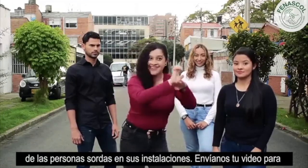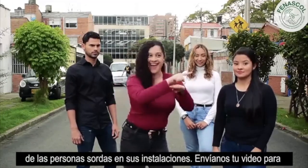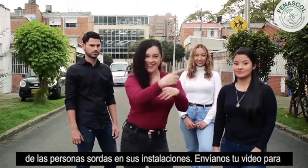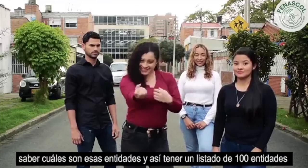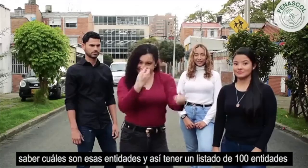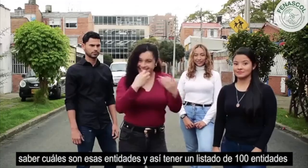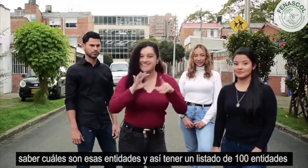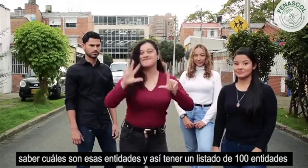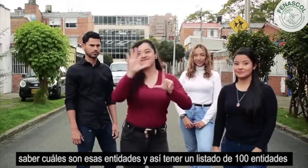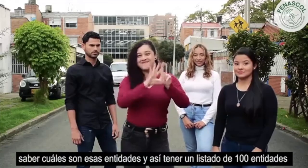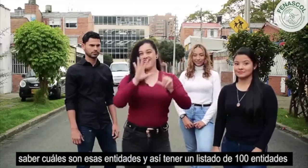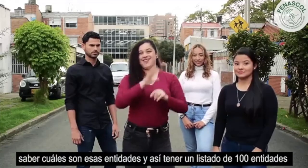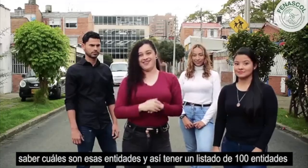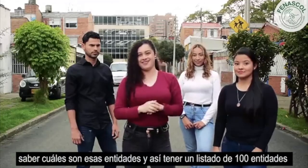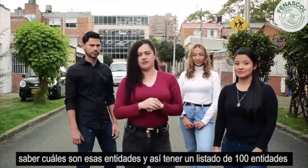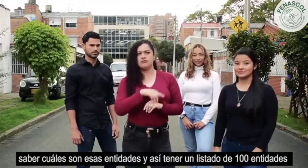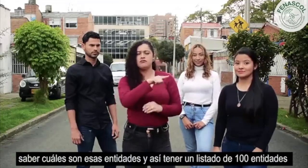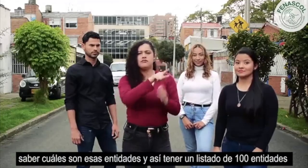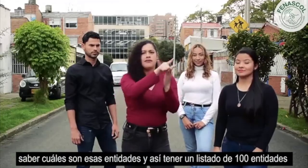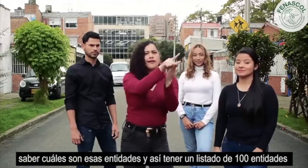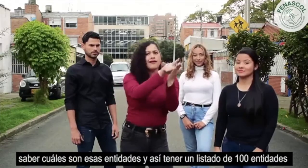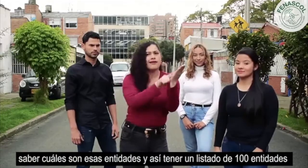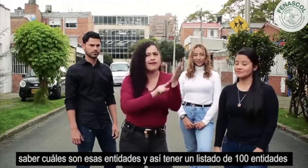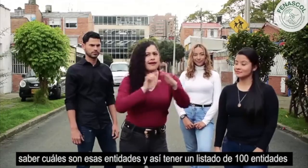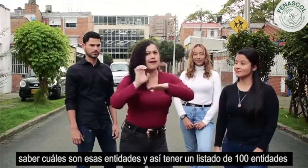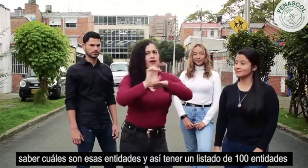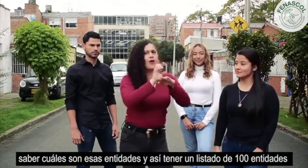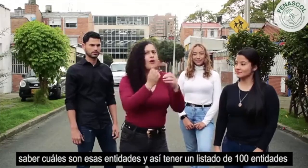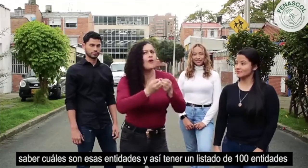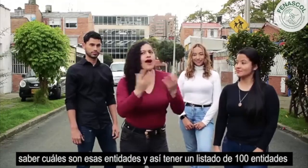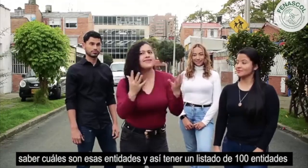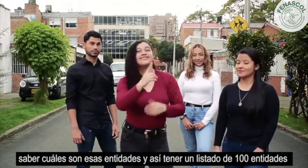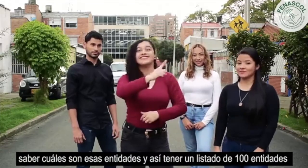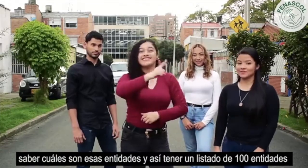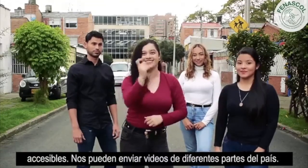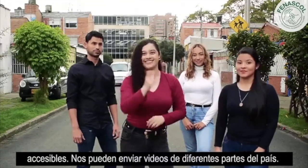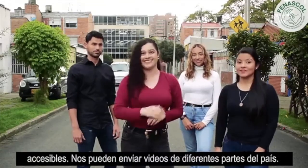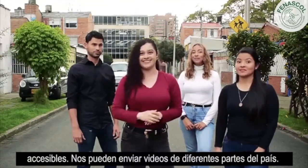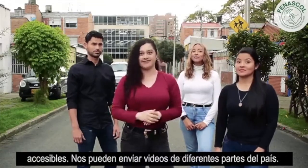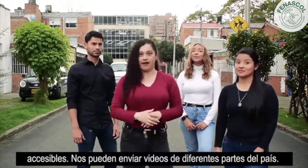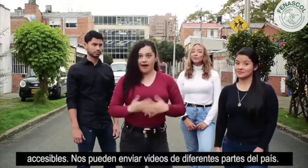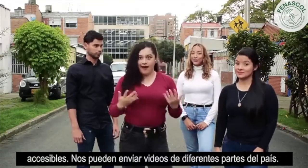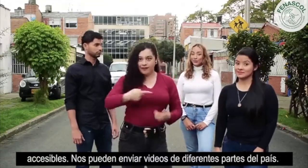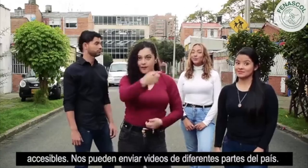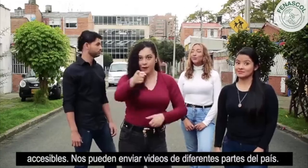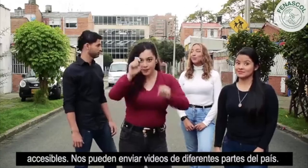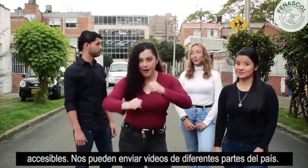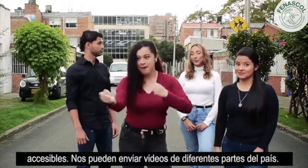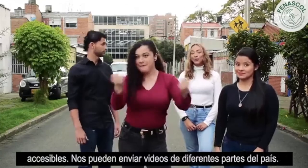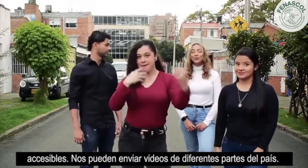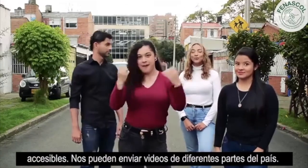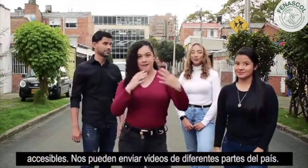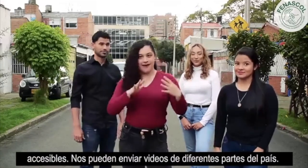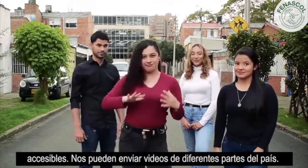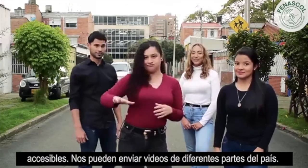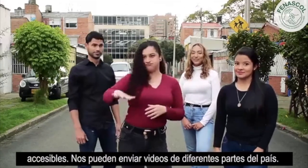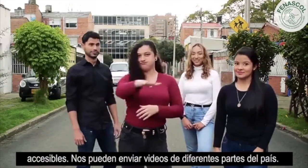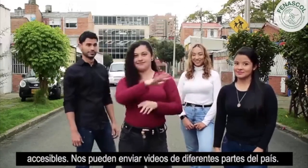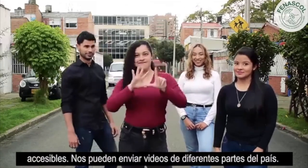Envíanos tu video para saber cuáles son esas entidades y así tener un listado de 100 entidades accesibles. Nos pueden